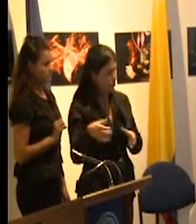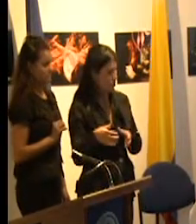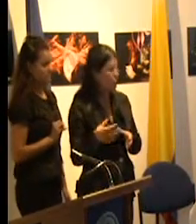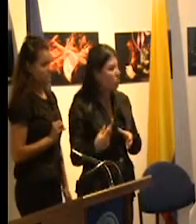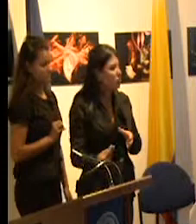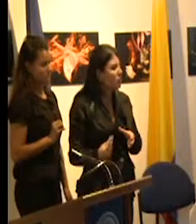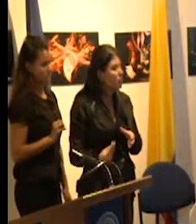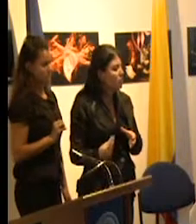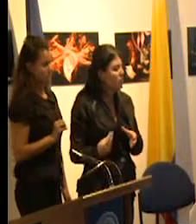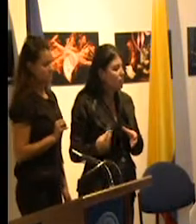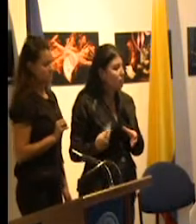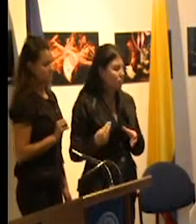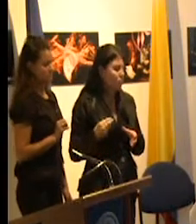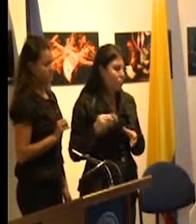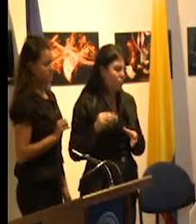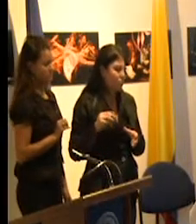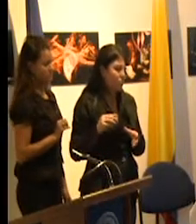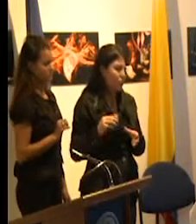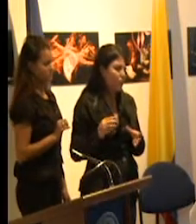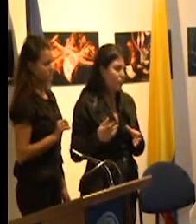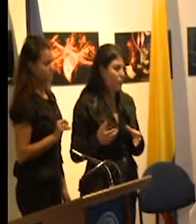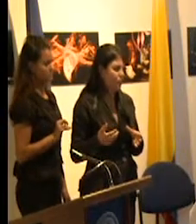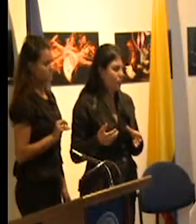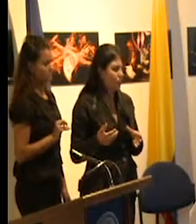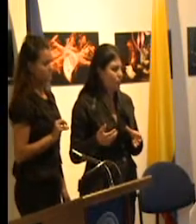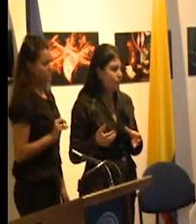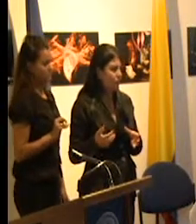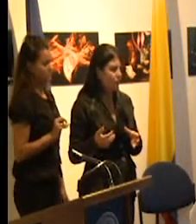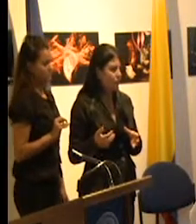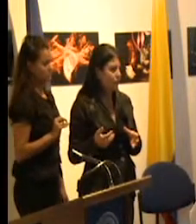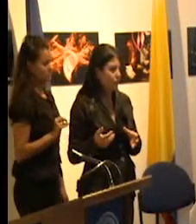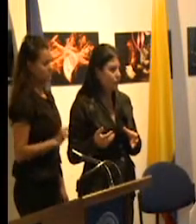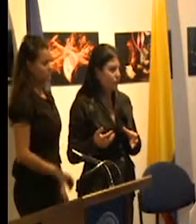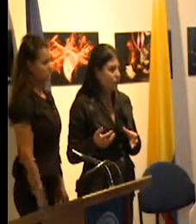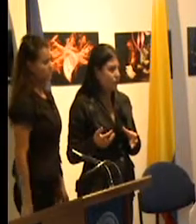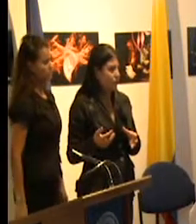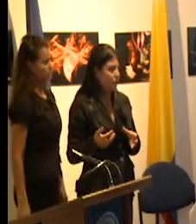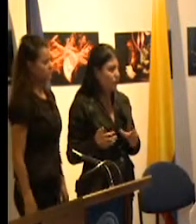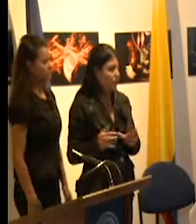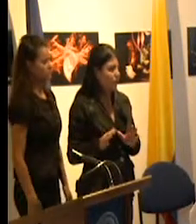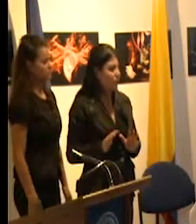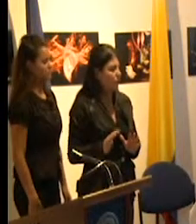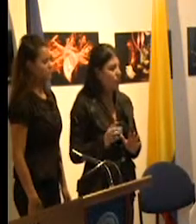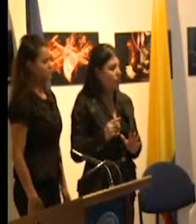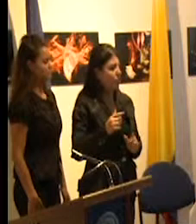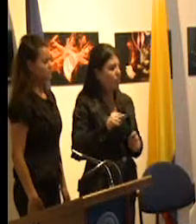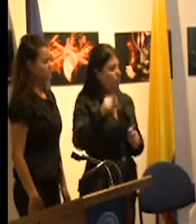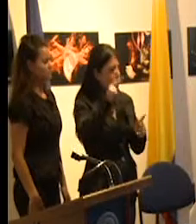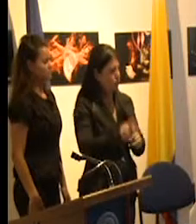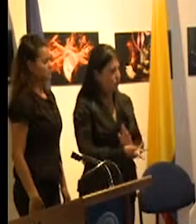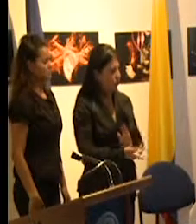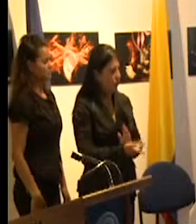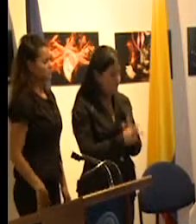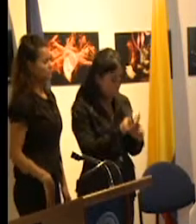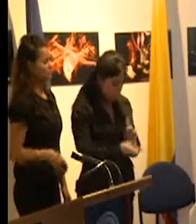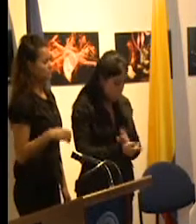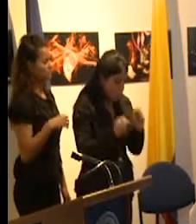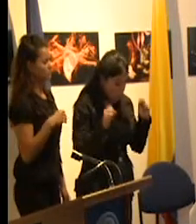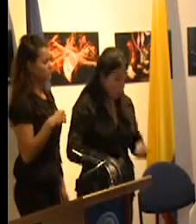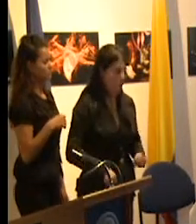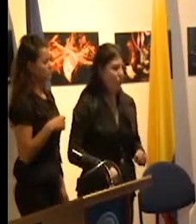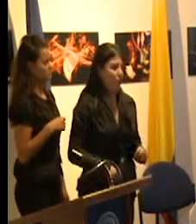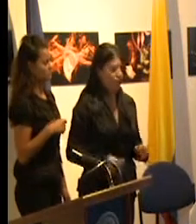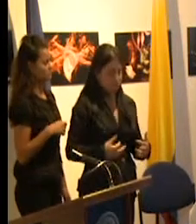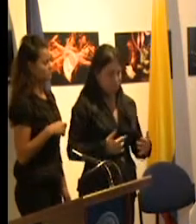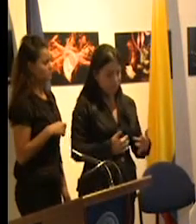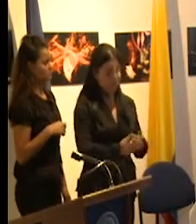para lograr contener y llevar a esos estudiantes a la terminalidad